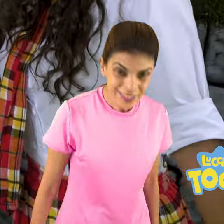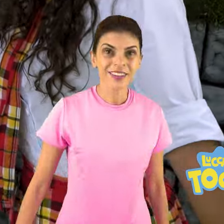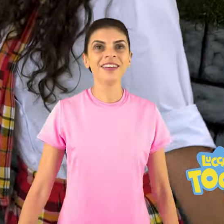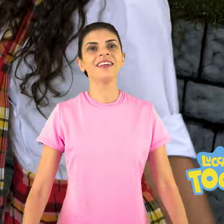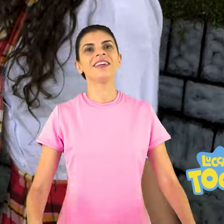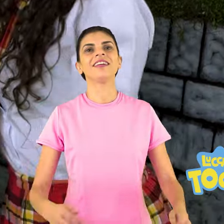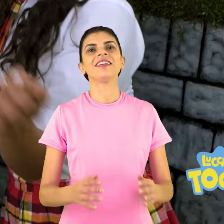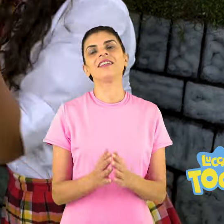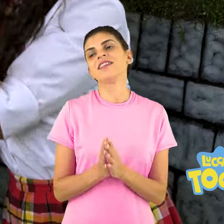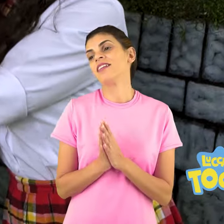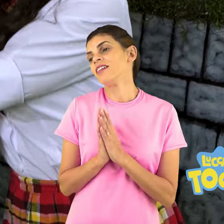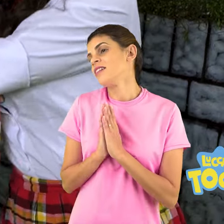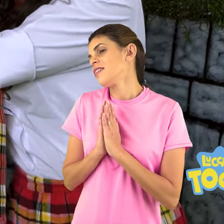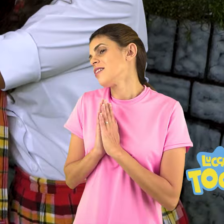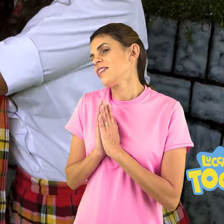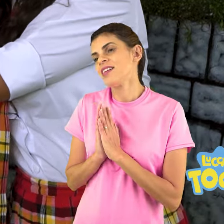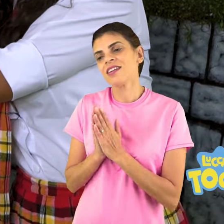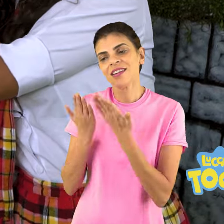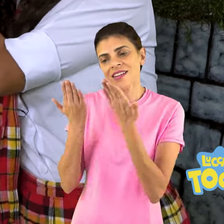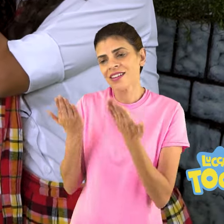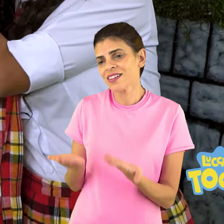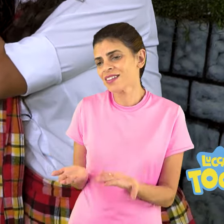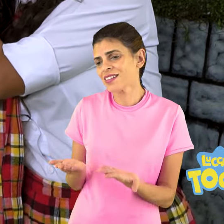Ai, o Rick tem muito equilíbrio.